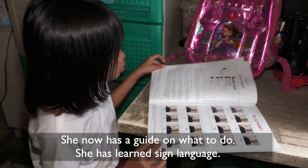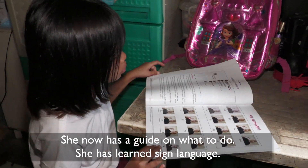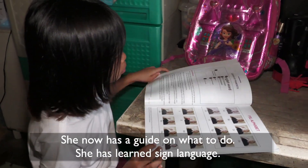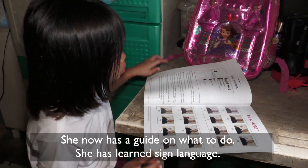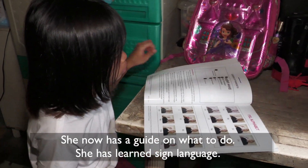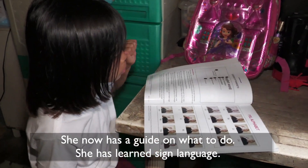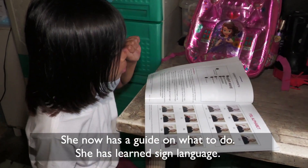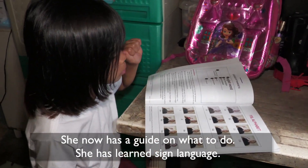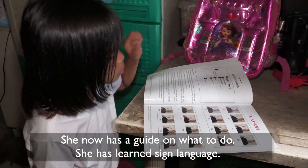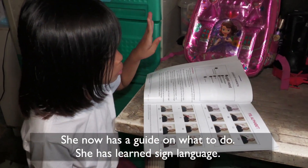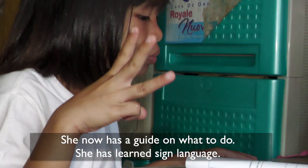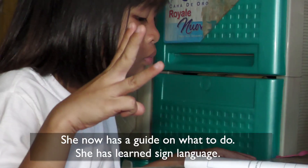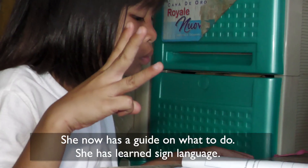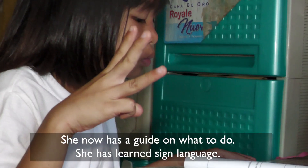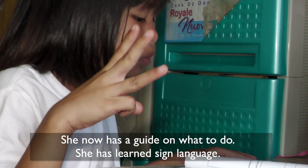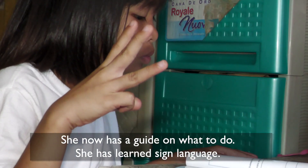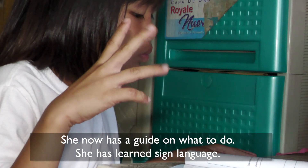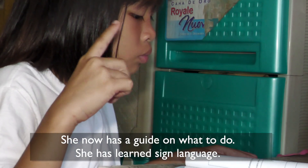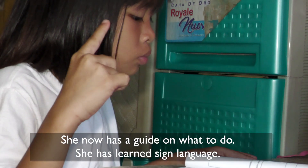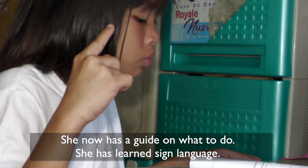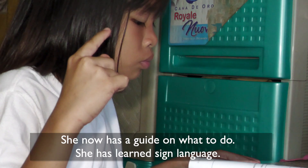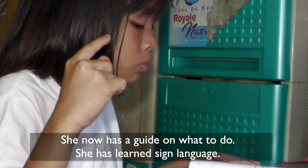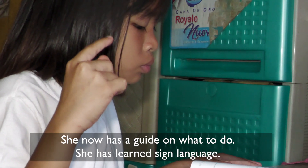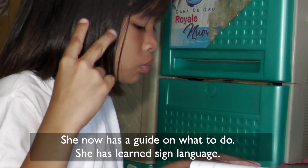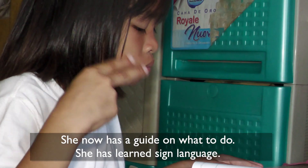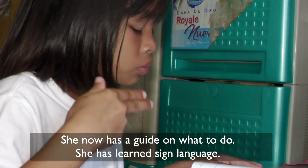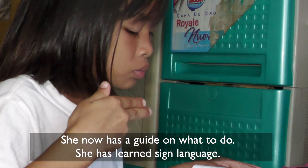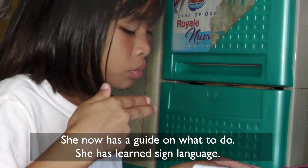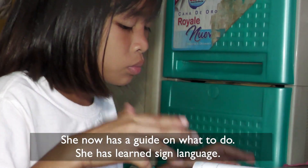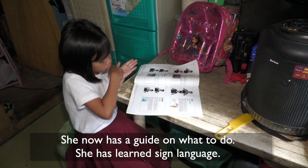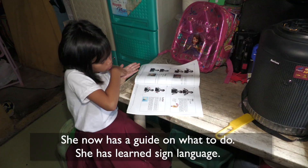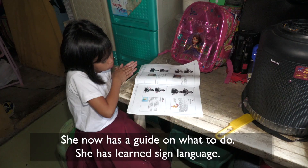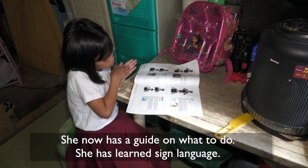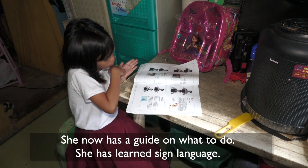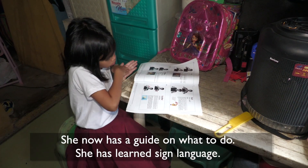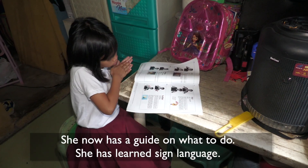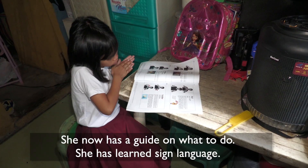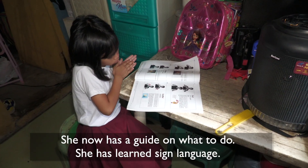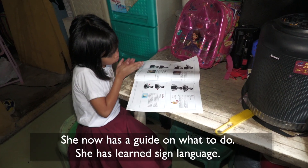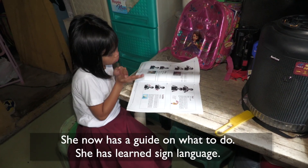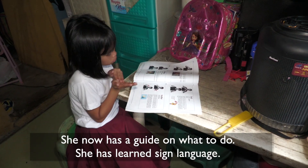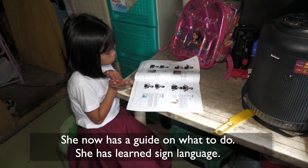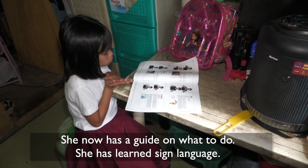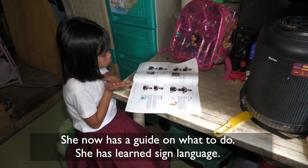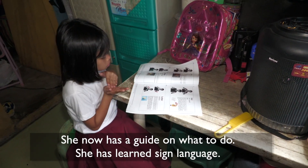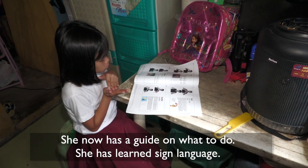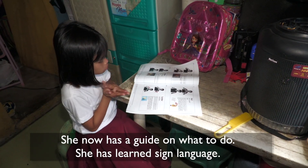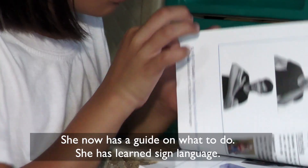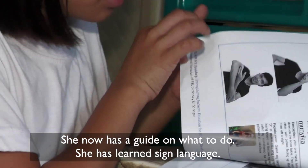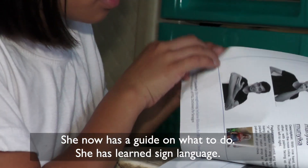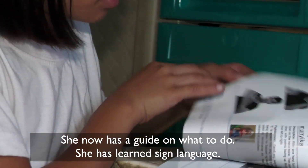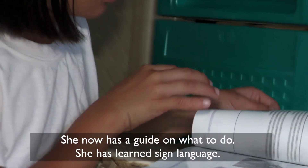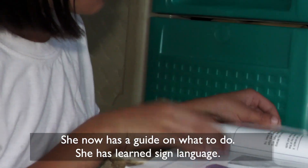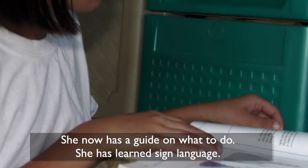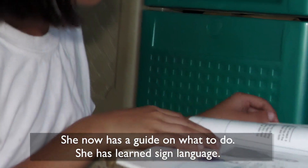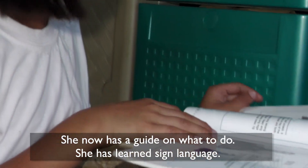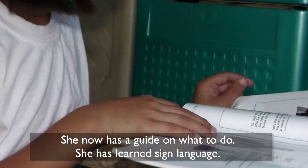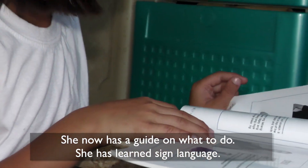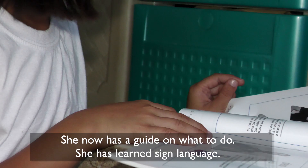may guide na siya kung anong gagawin niya. So pagdadampot-dampot, tapos yung paganyang-ganyan, di